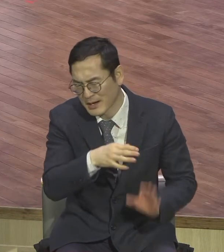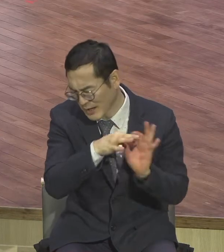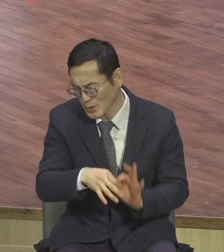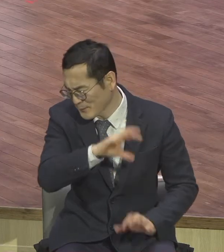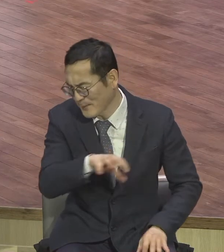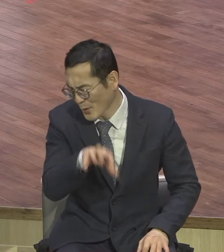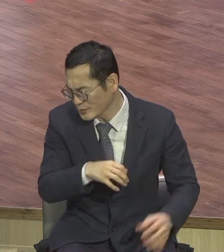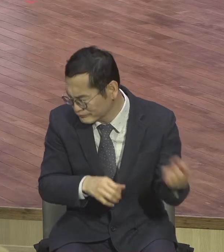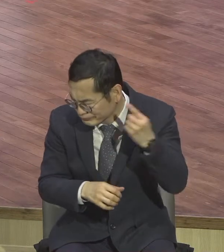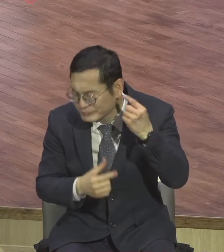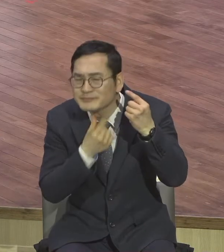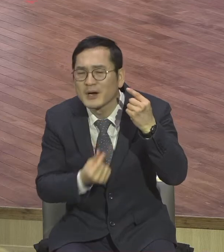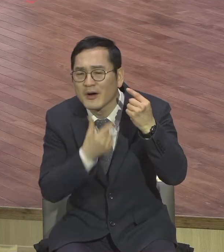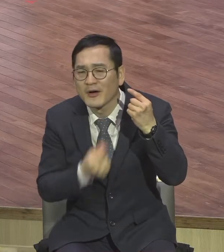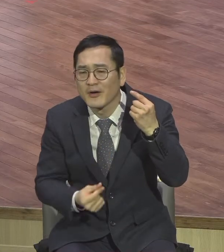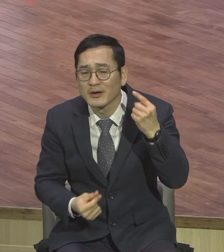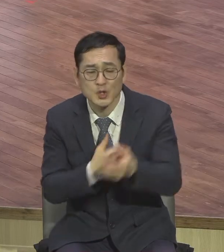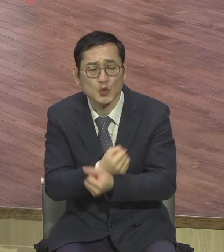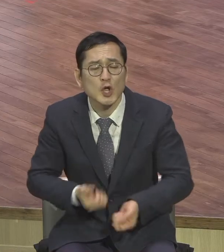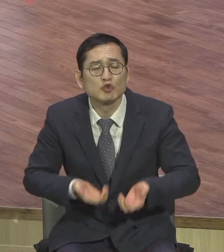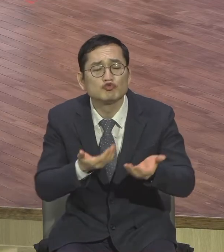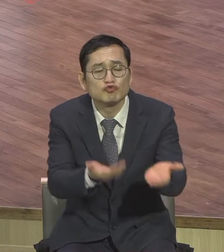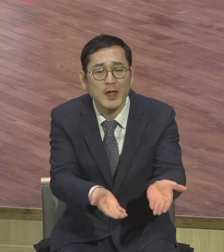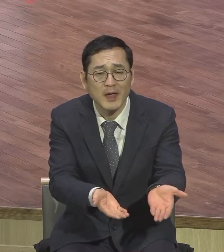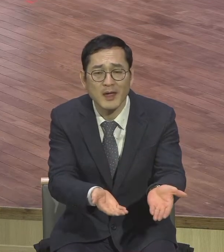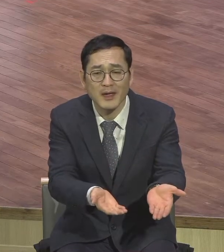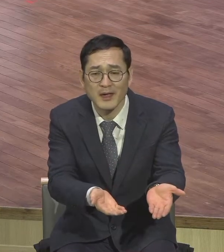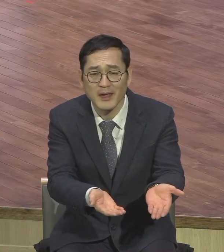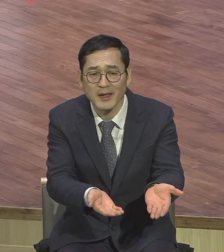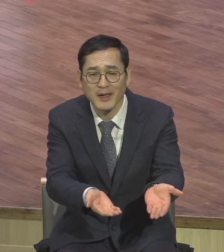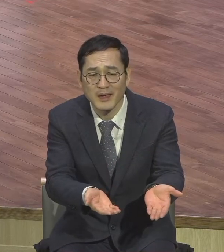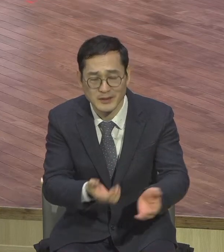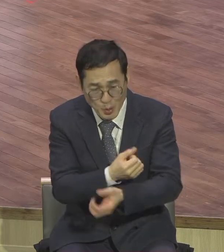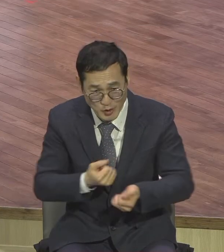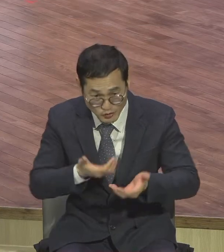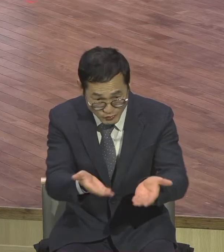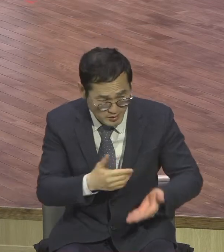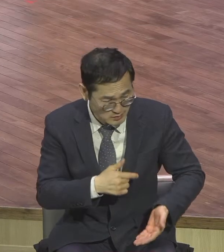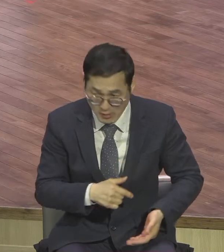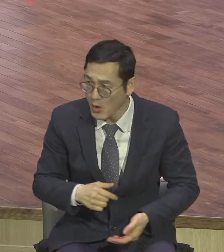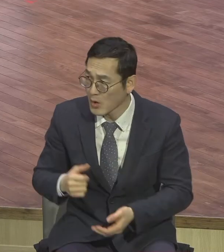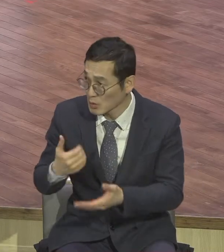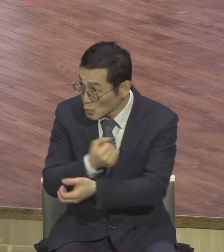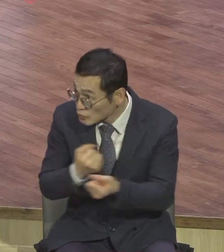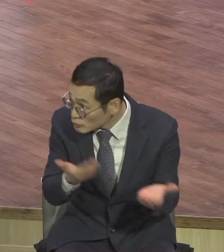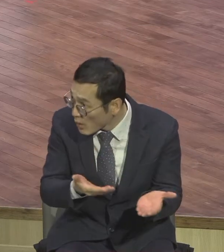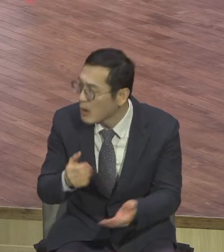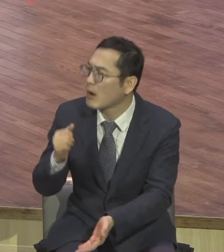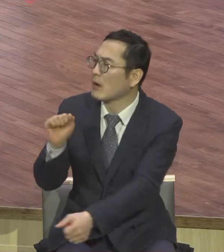너희를 용서하는 것에 대한 칭찬을 돌려받는 쾌감을 누리고 싶은 마음